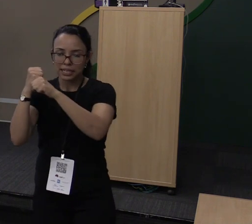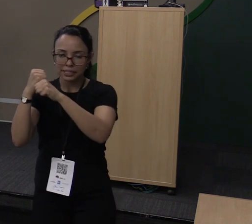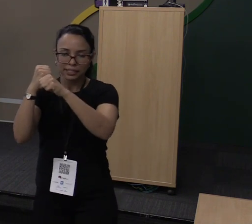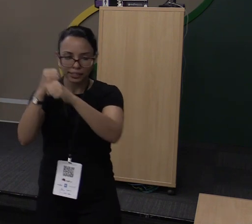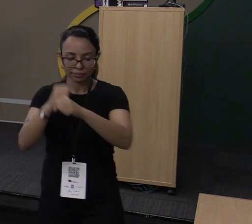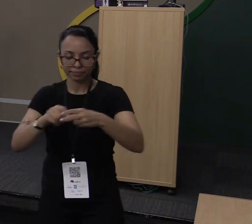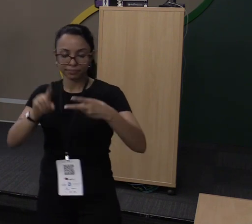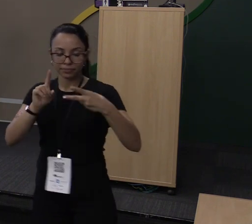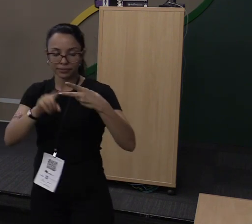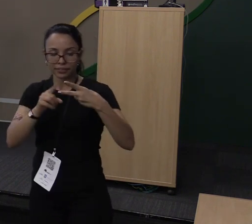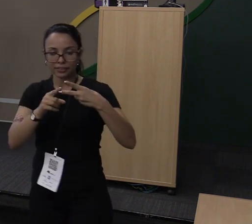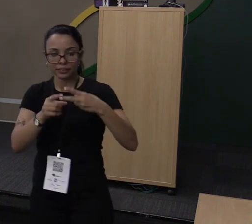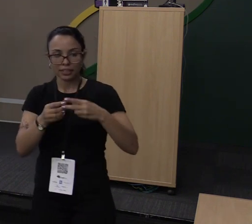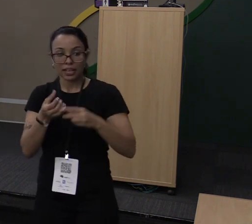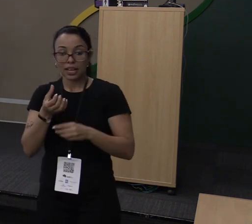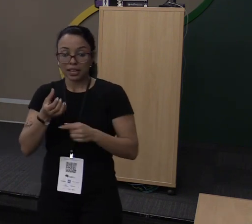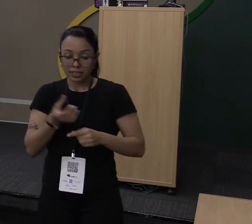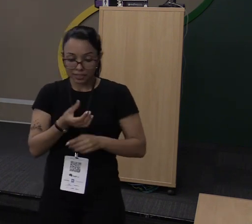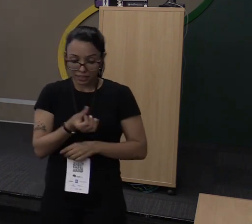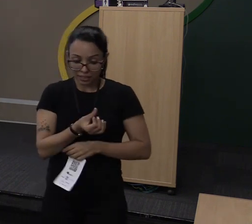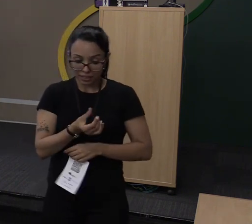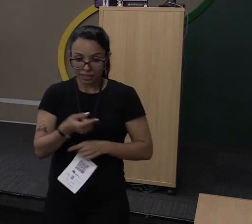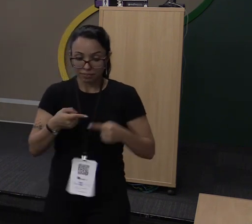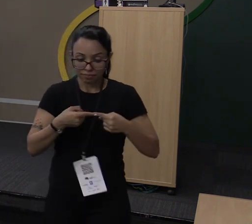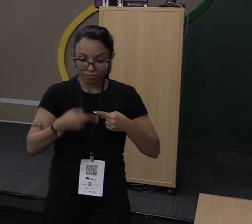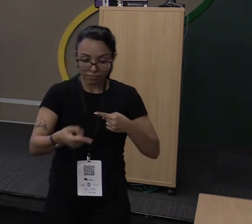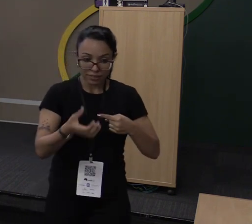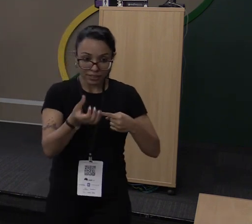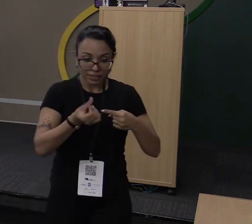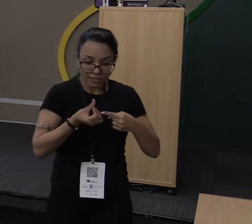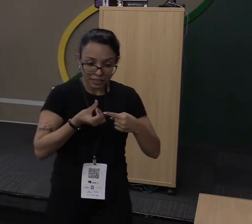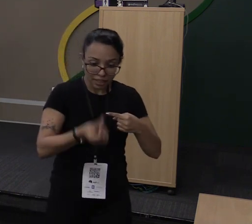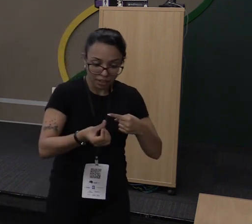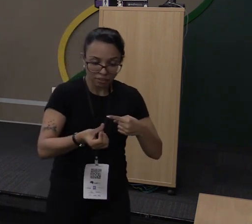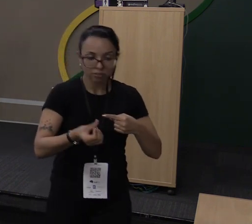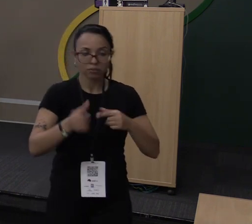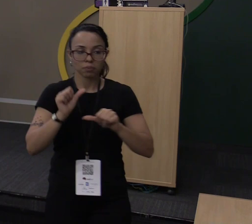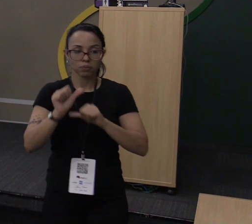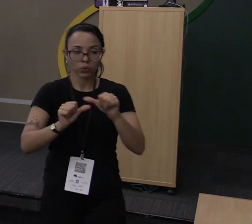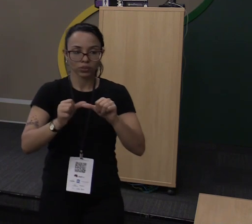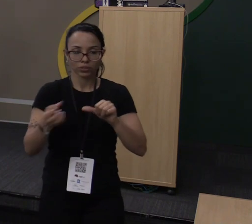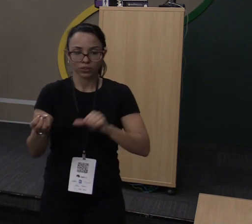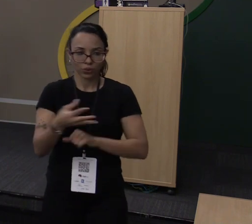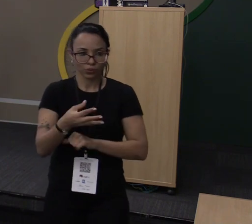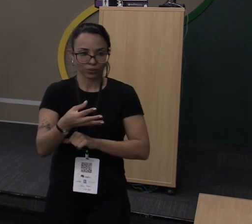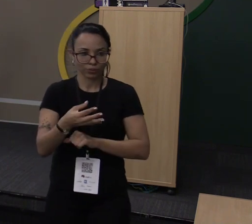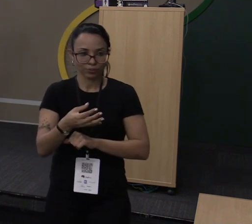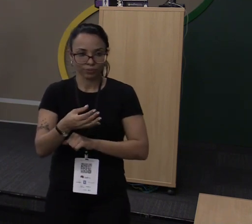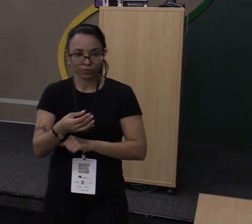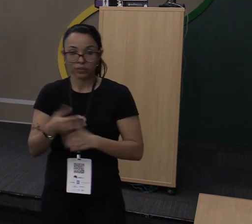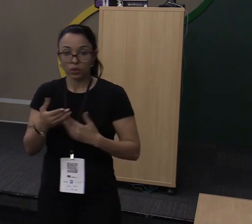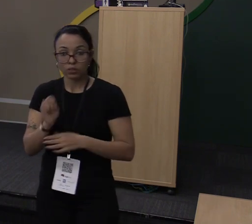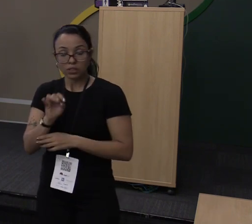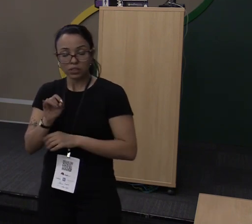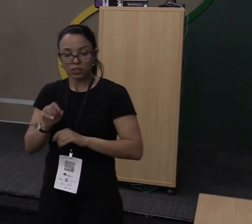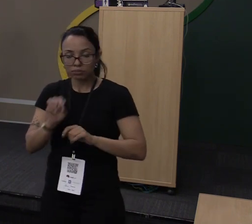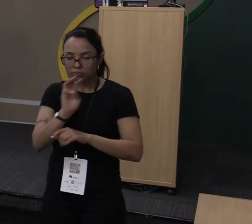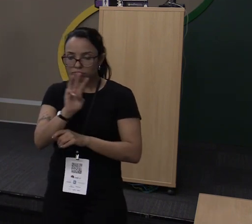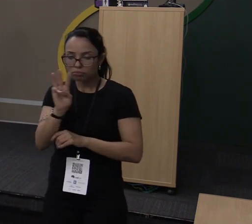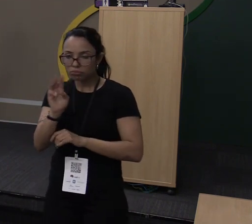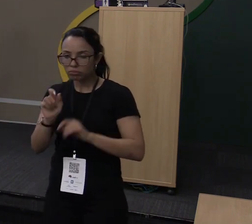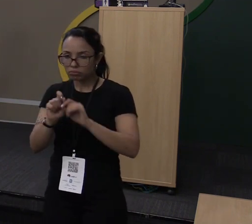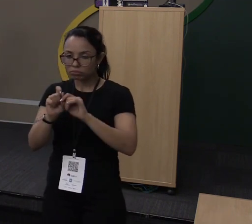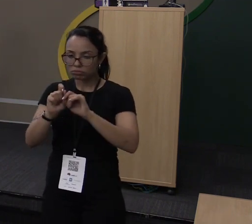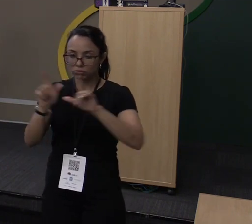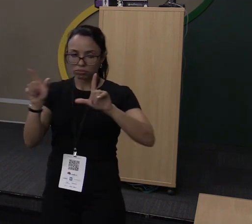novo. E a maioria das bibliotecas que você encontrar aqui no Crate, naquele site que eu mostrei lá, elas vão estar dizendo